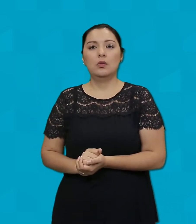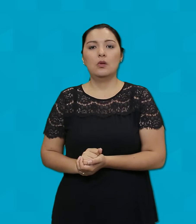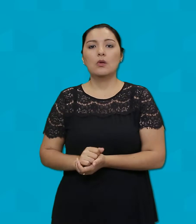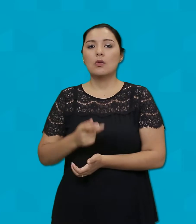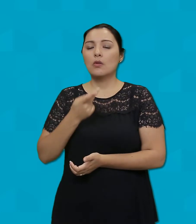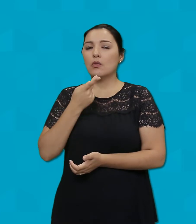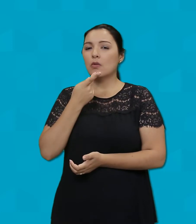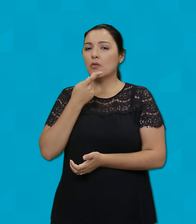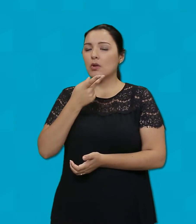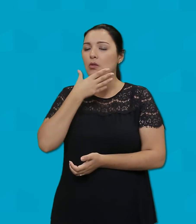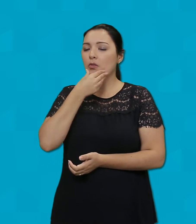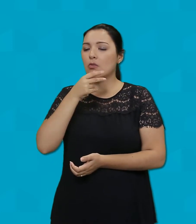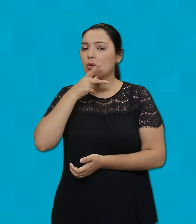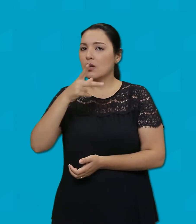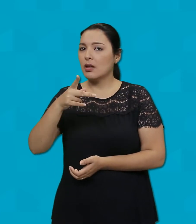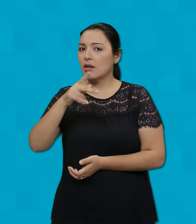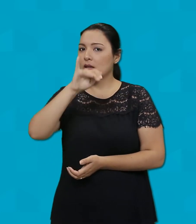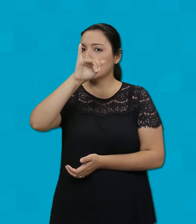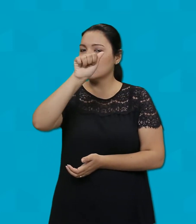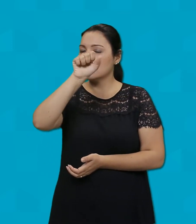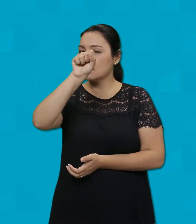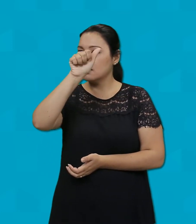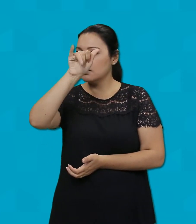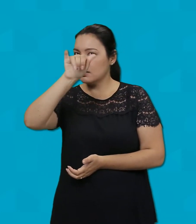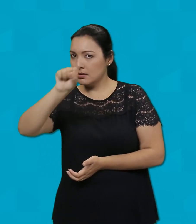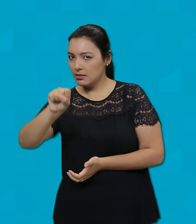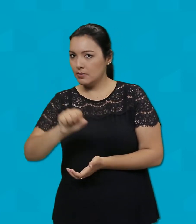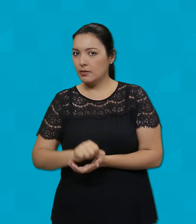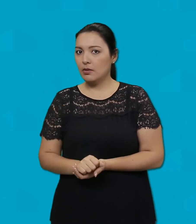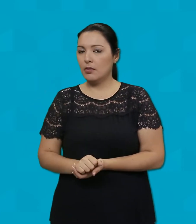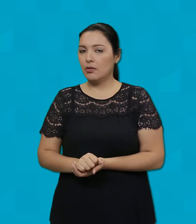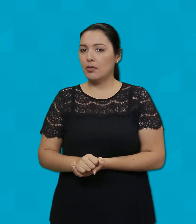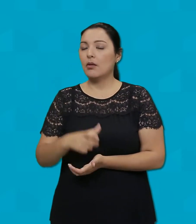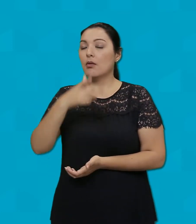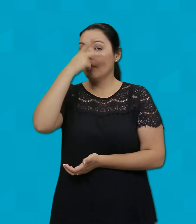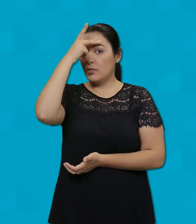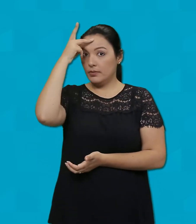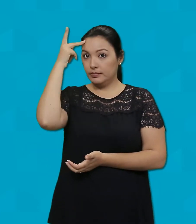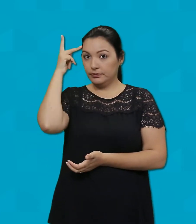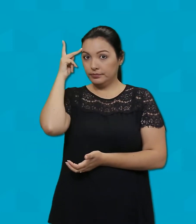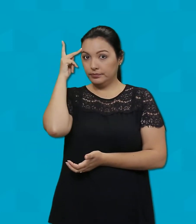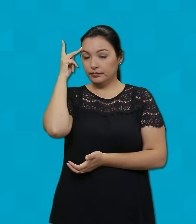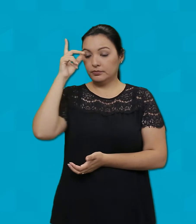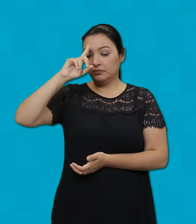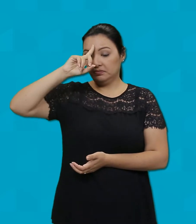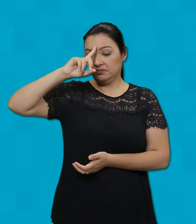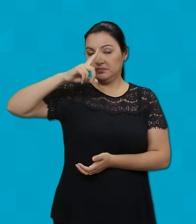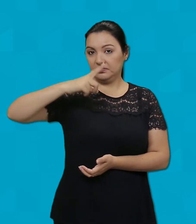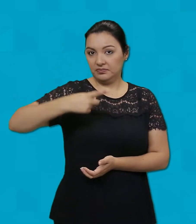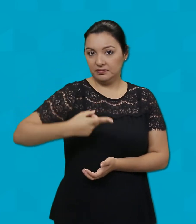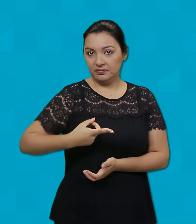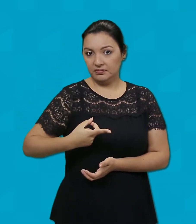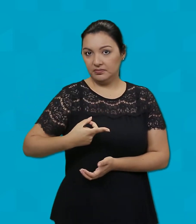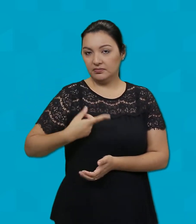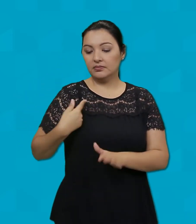profeta Isaías Ora, os que tinham sido enviados Pertenciam aos